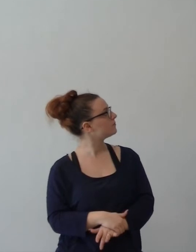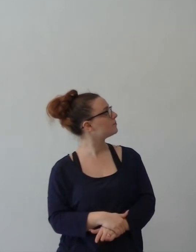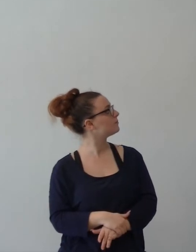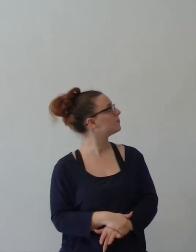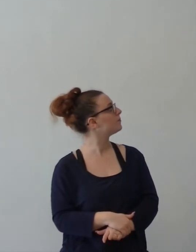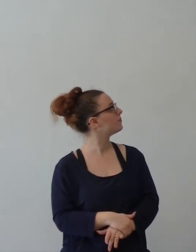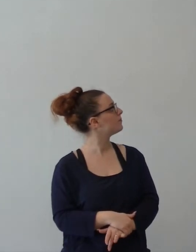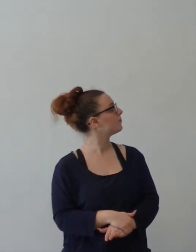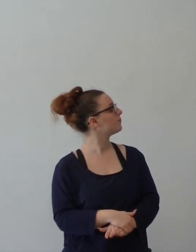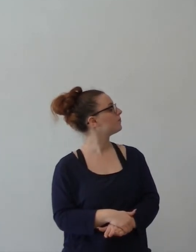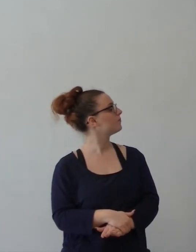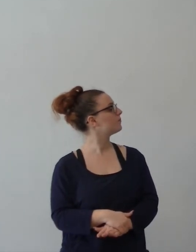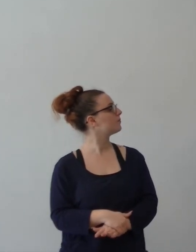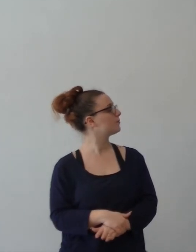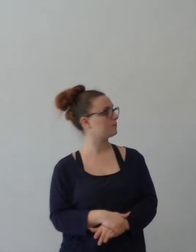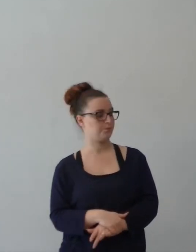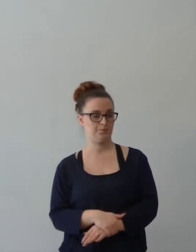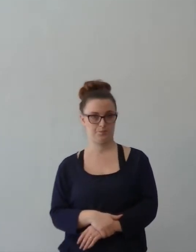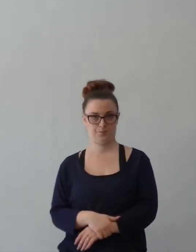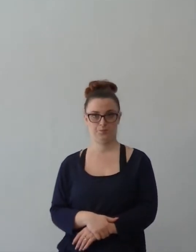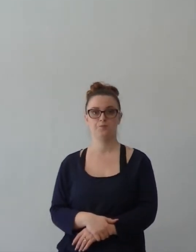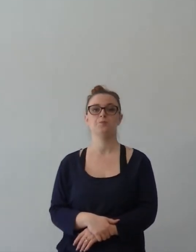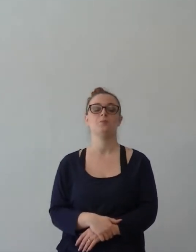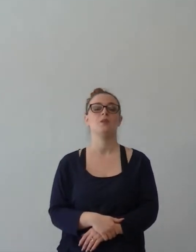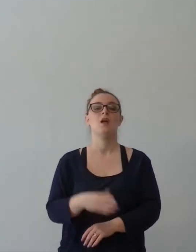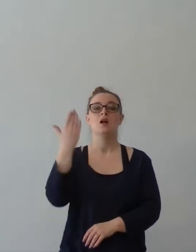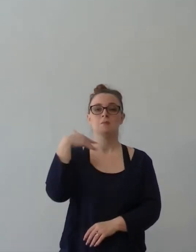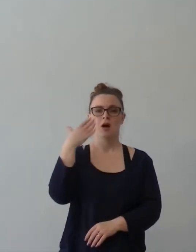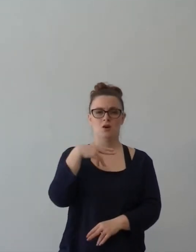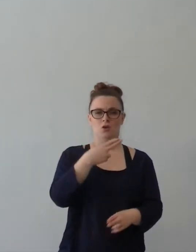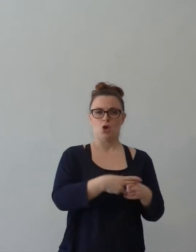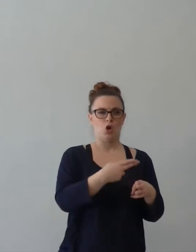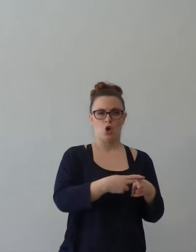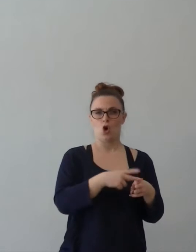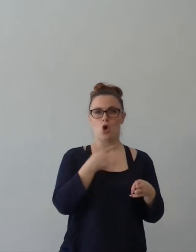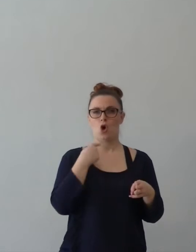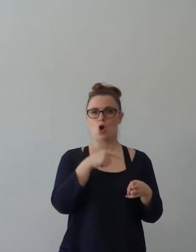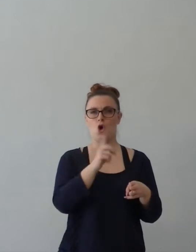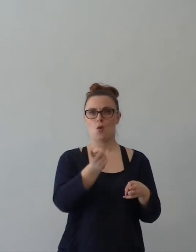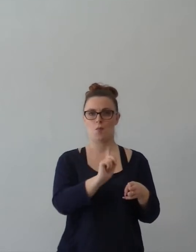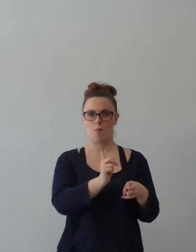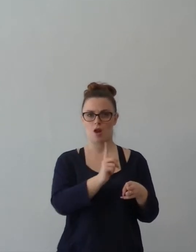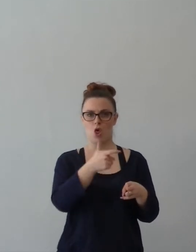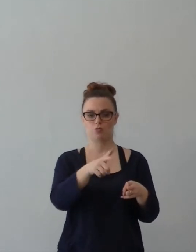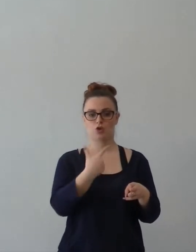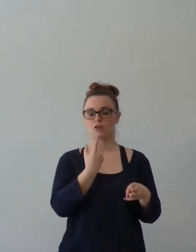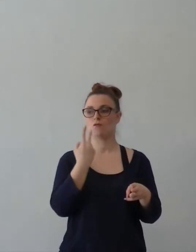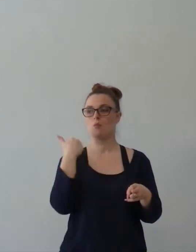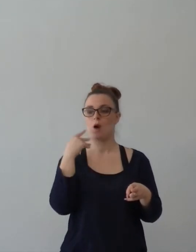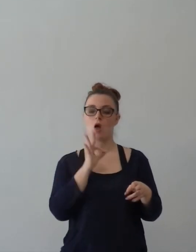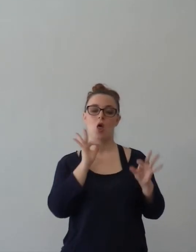Ora, con tutta probabilità, Paolo non era a Roma, perché quando arrivò a Roma fu ucciso.